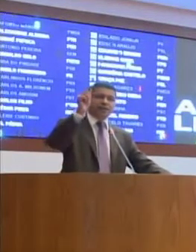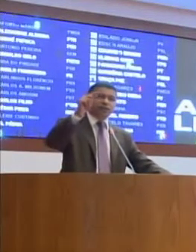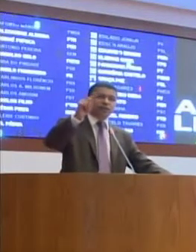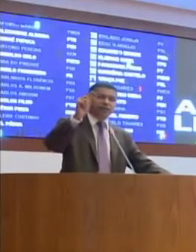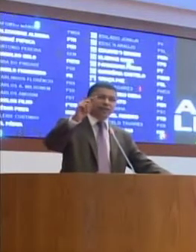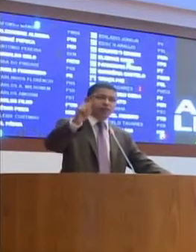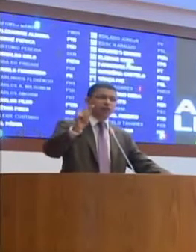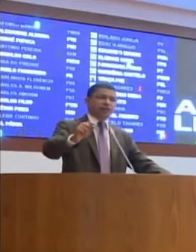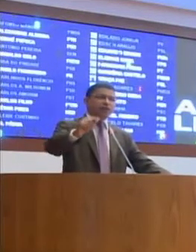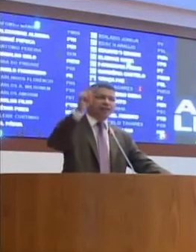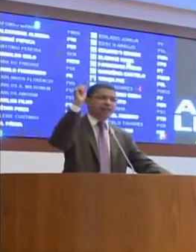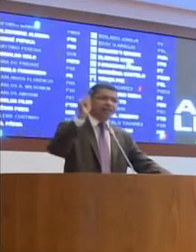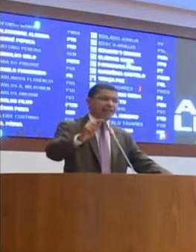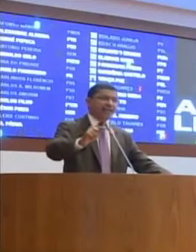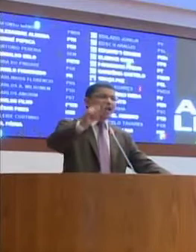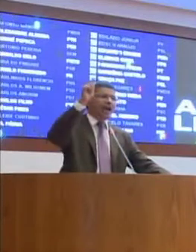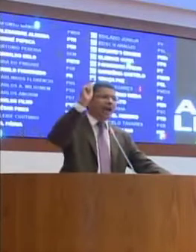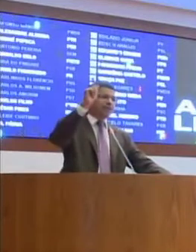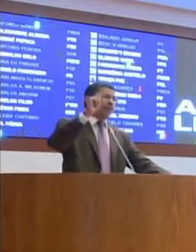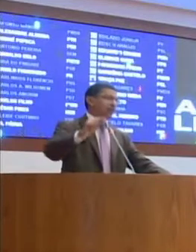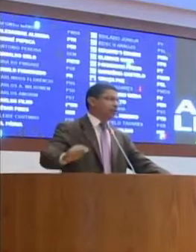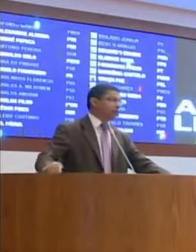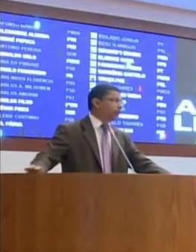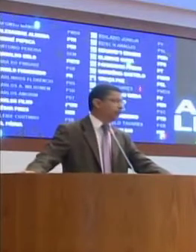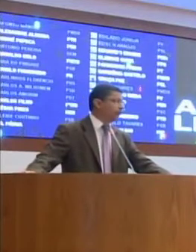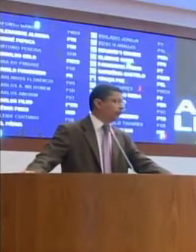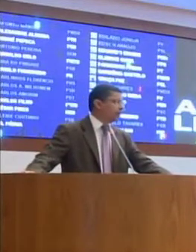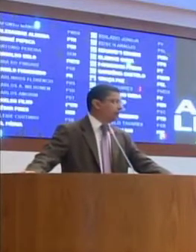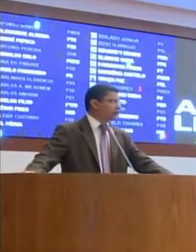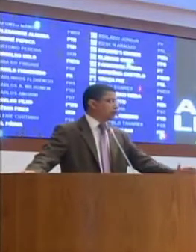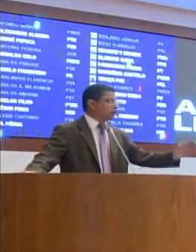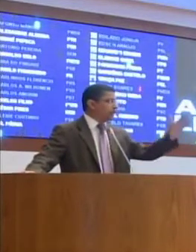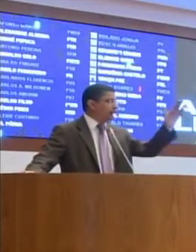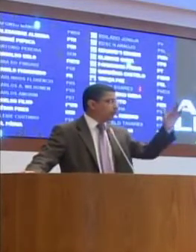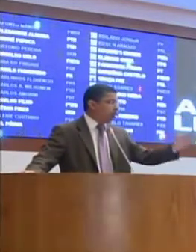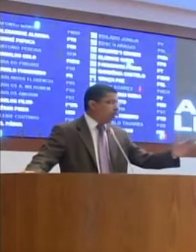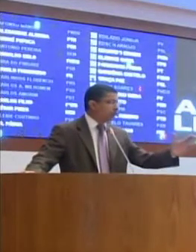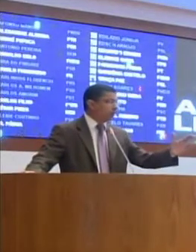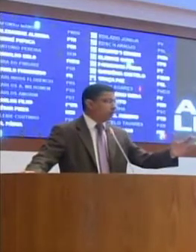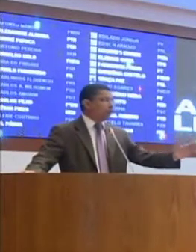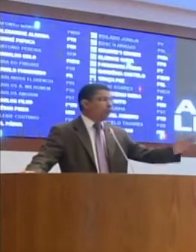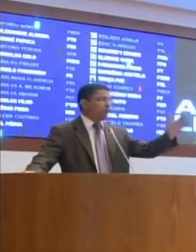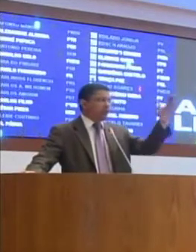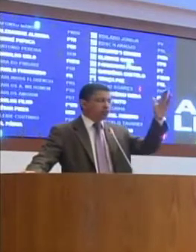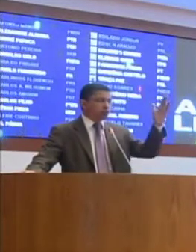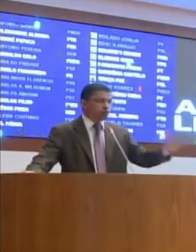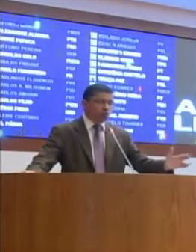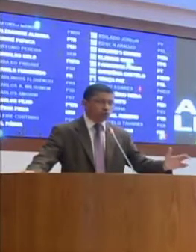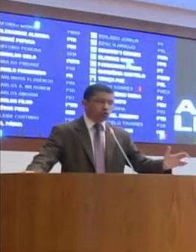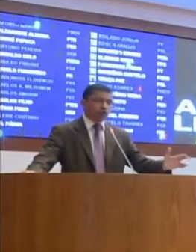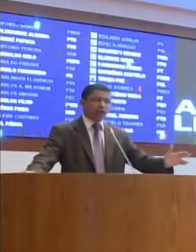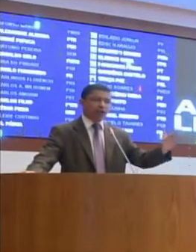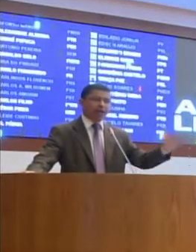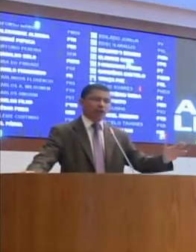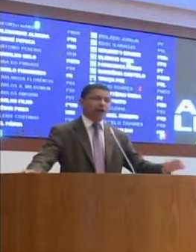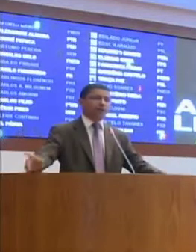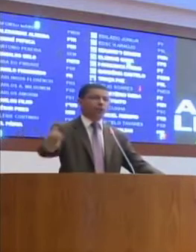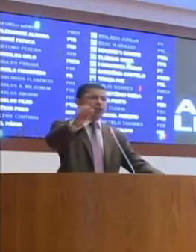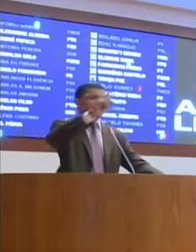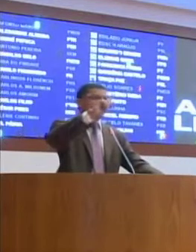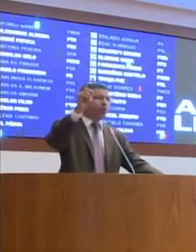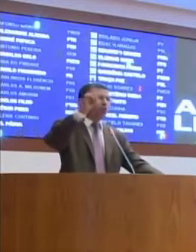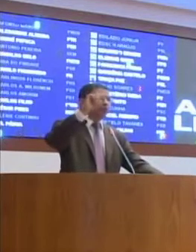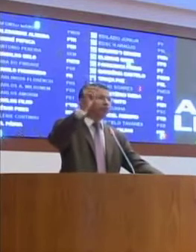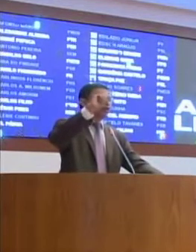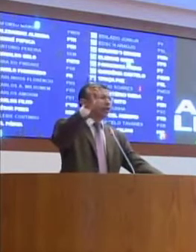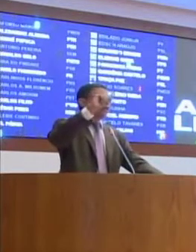é preciso encontrar a solução que atenda à expectativa do povo. Sistema bom, com preço justo e adequado.